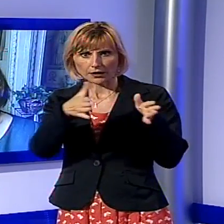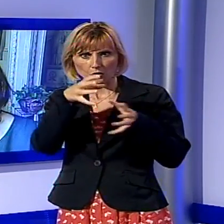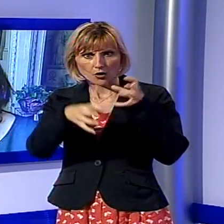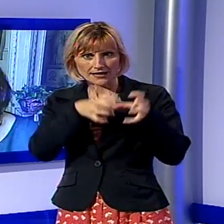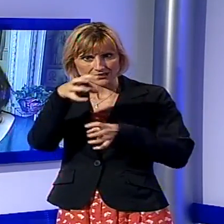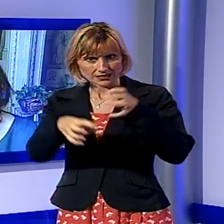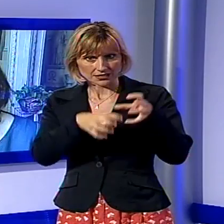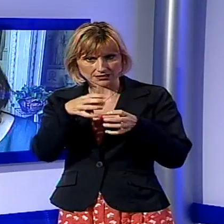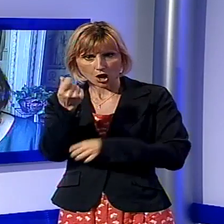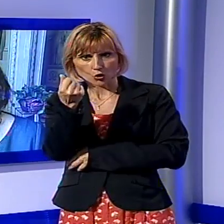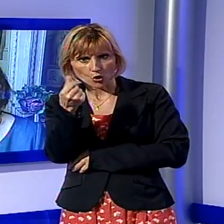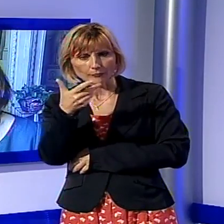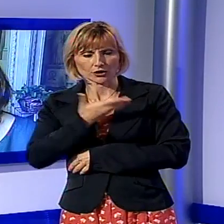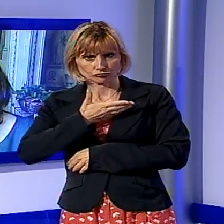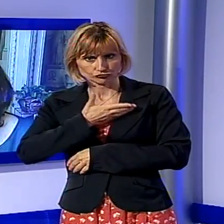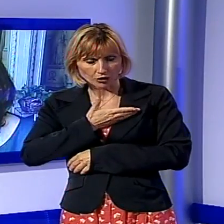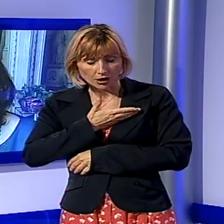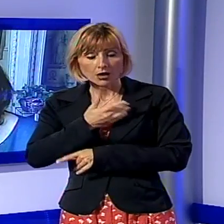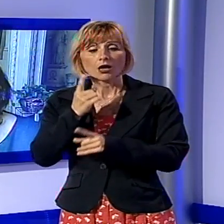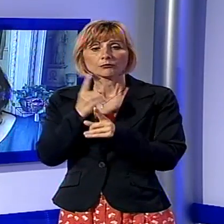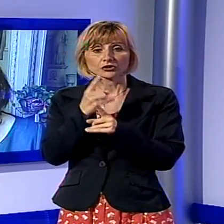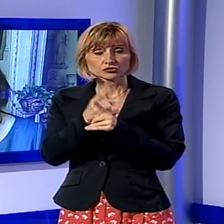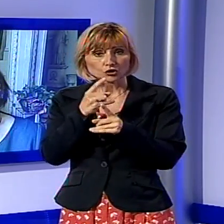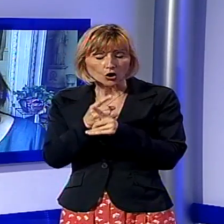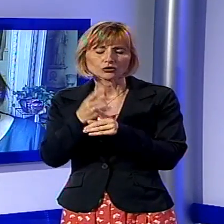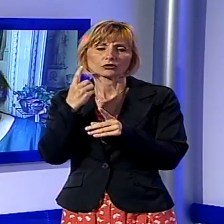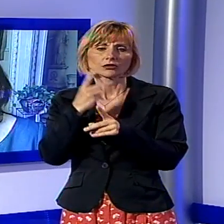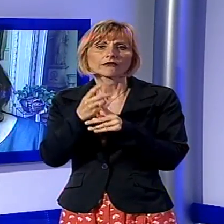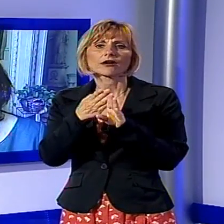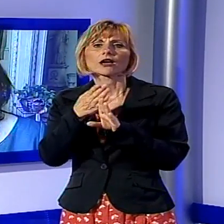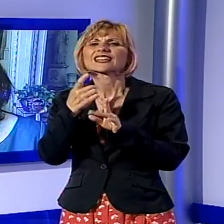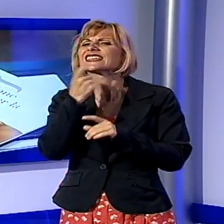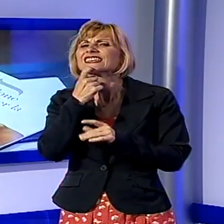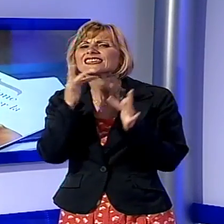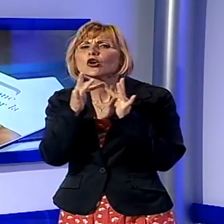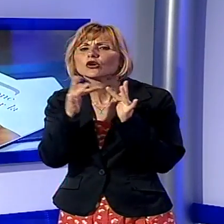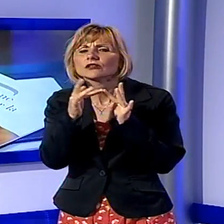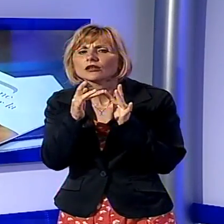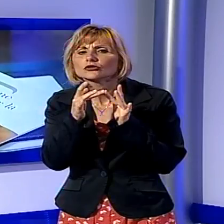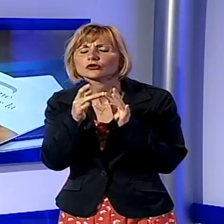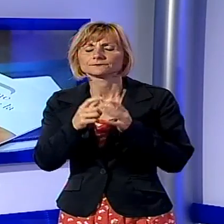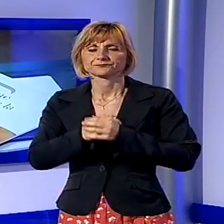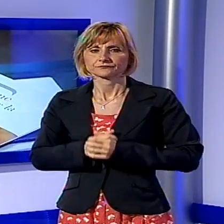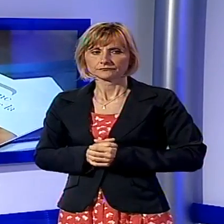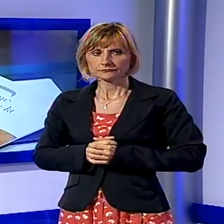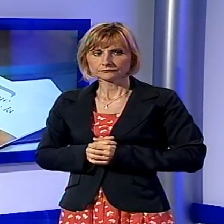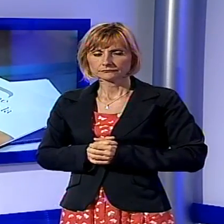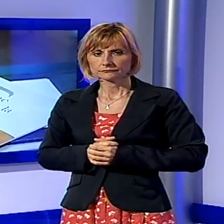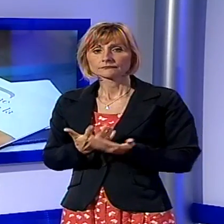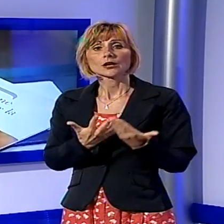bisogno di sapere a chi possono e a chi devono rivolgersi. Un ruolo fondamentale è rivestito